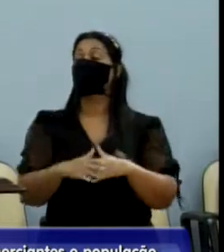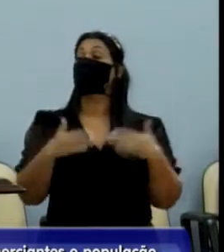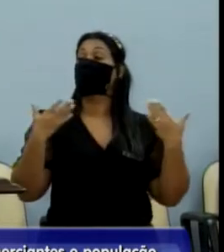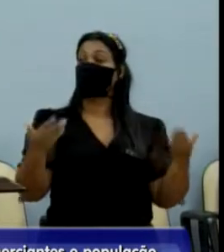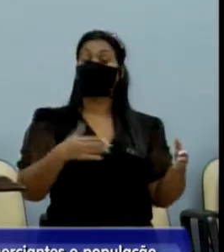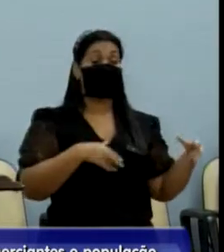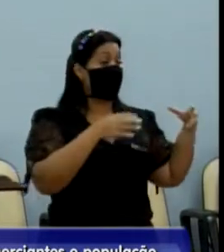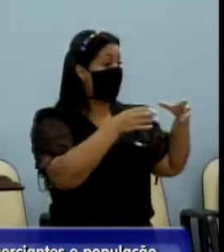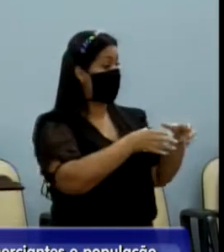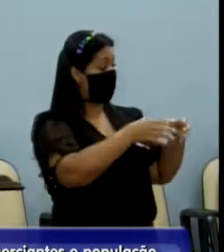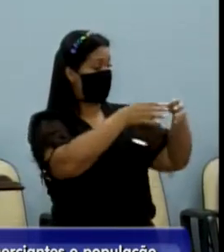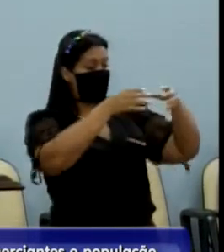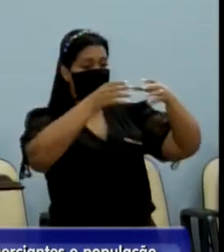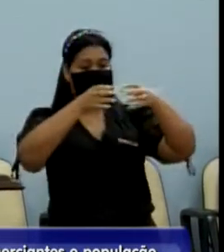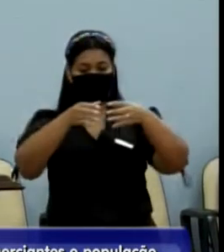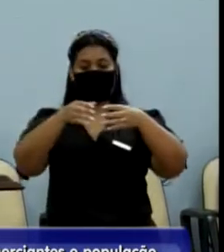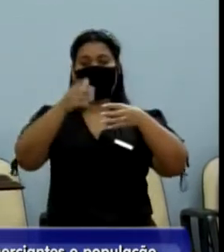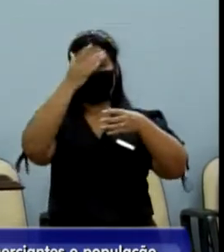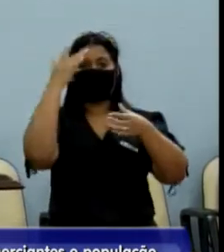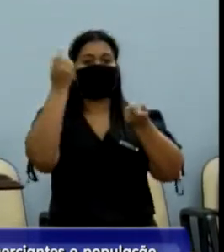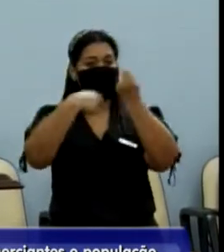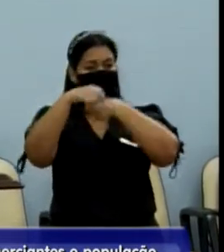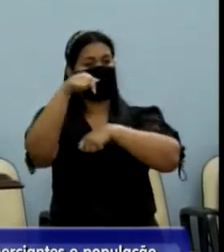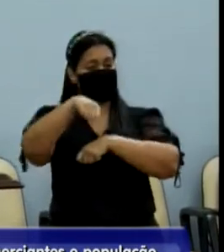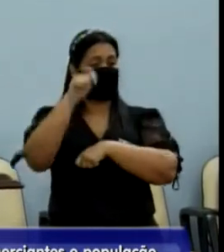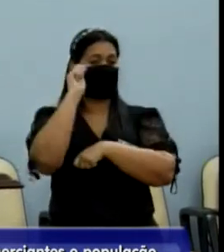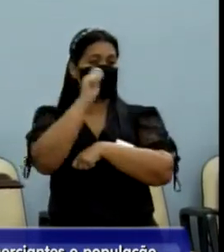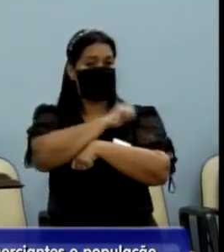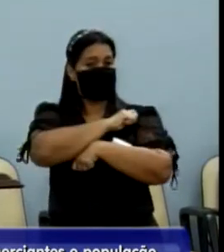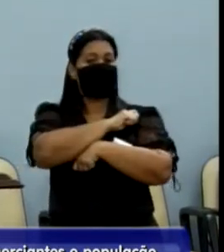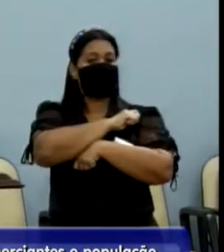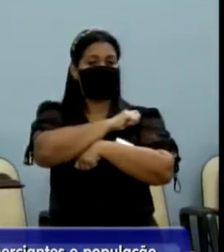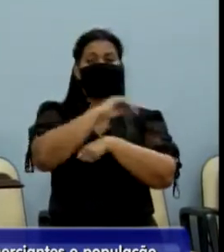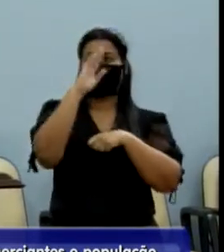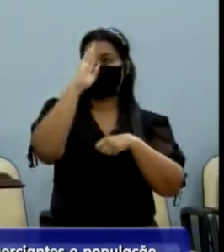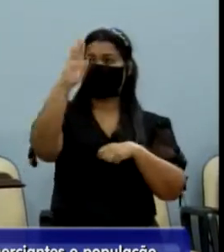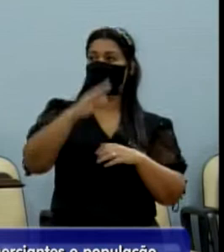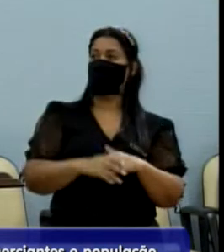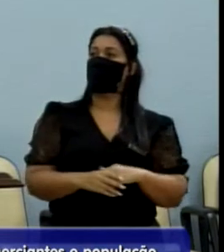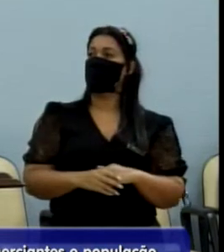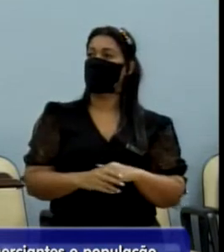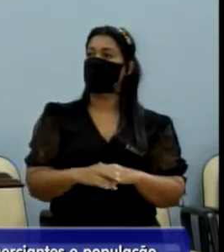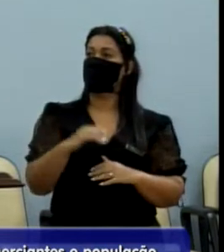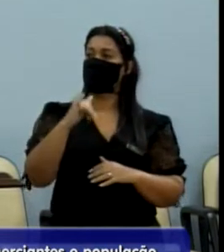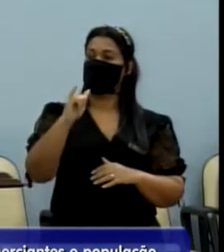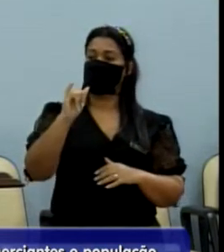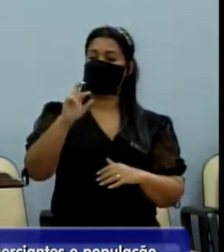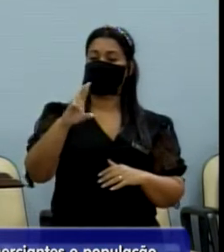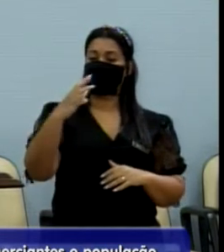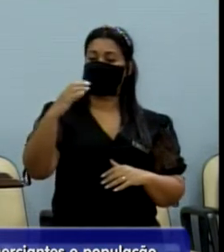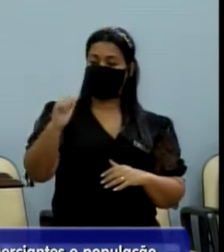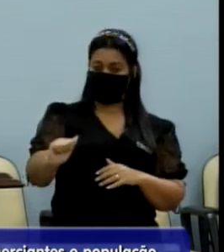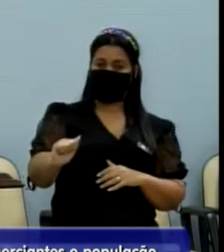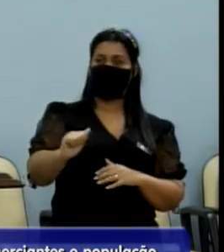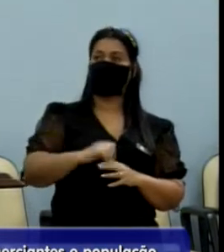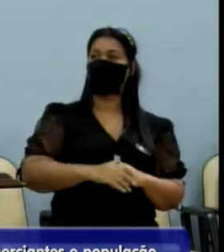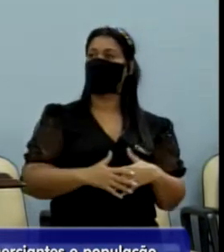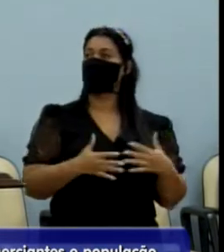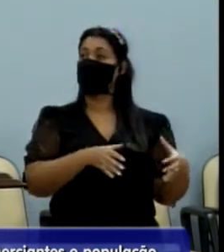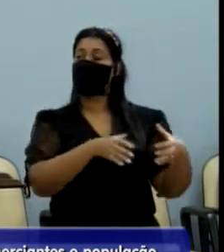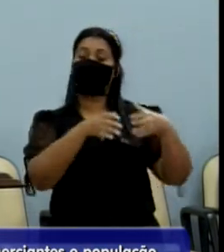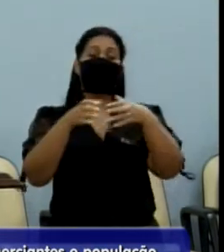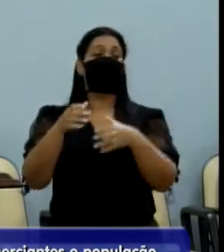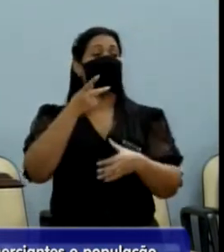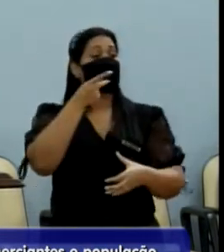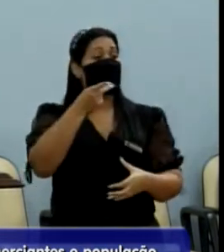um grupo de comerciantes aqui da região, principalmente ali do Araçamoto, onde é meu ramo que eu mexo, eu levei para